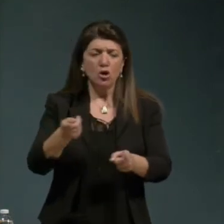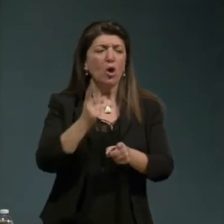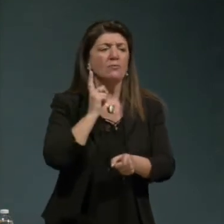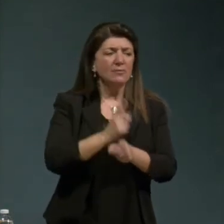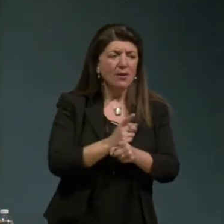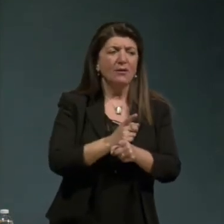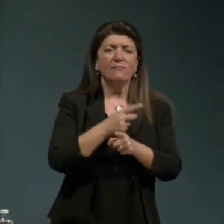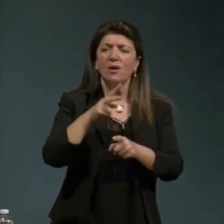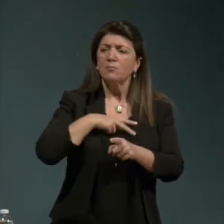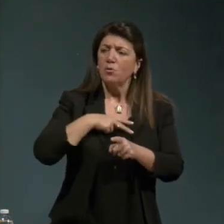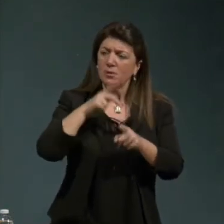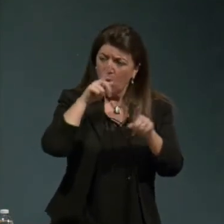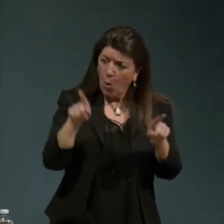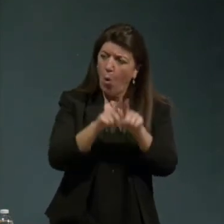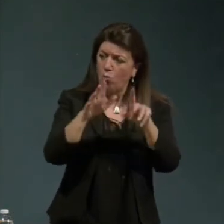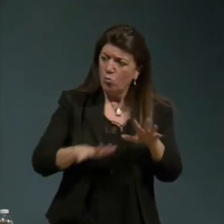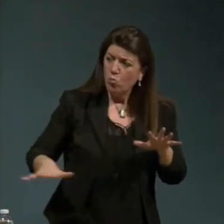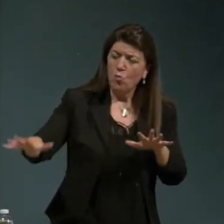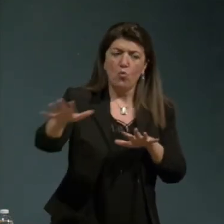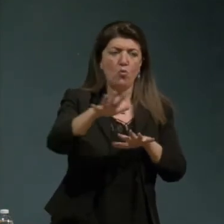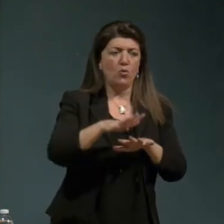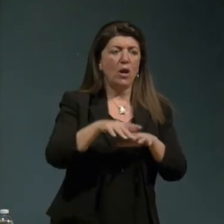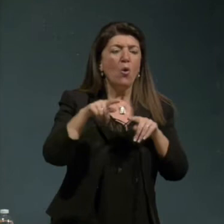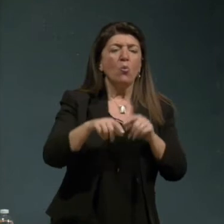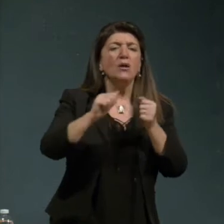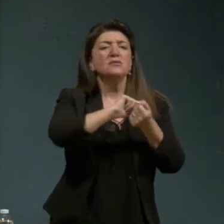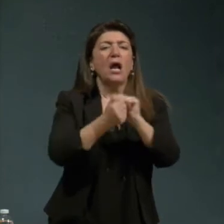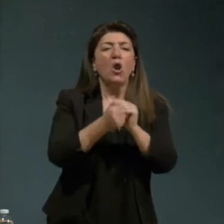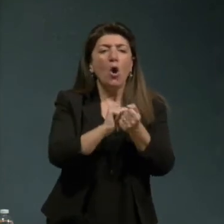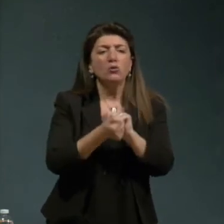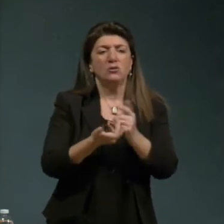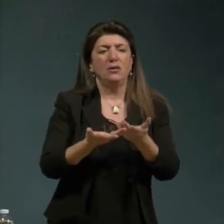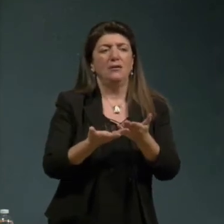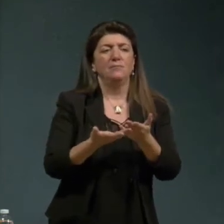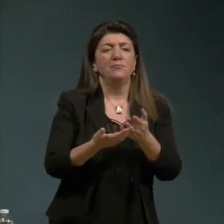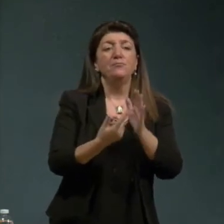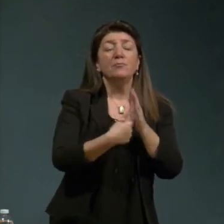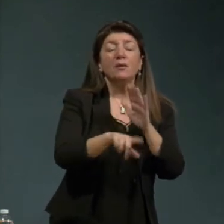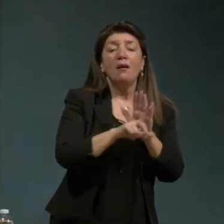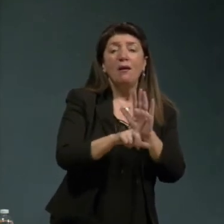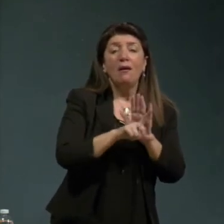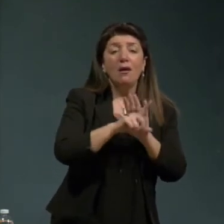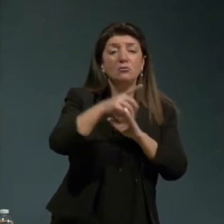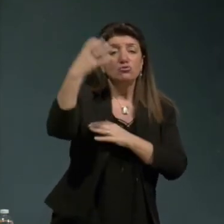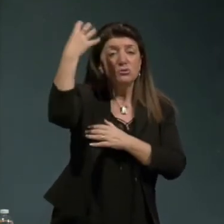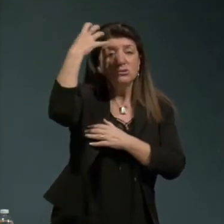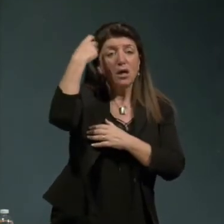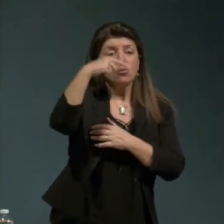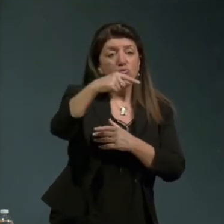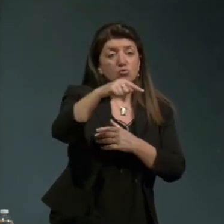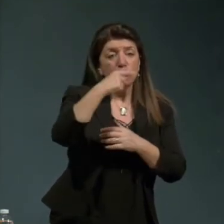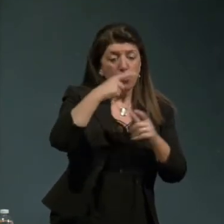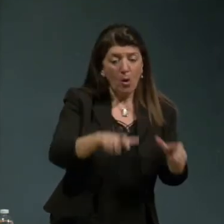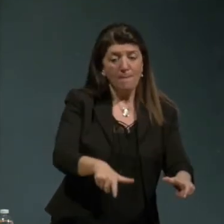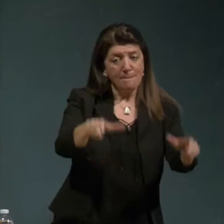questa è in lotta contro la legge dello Stato che impone